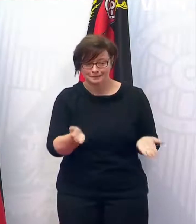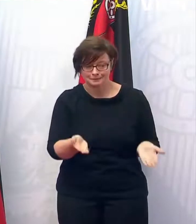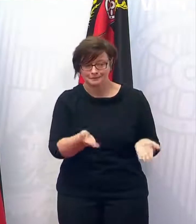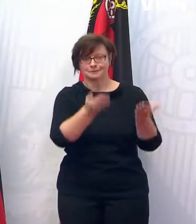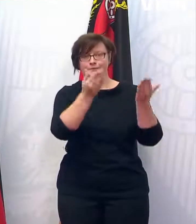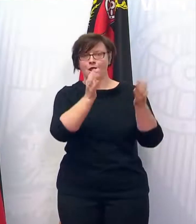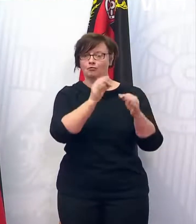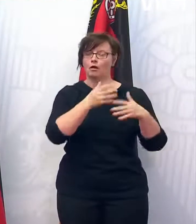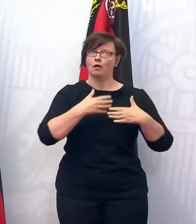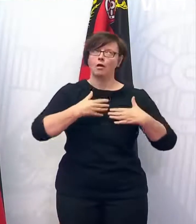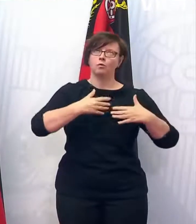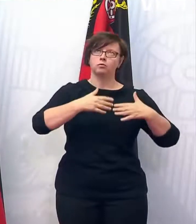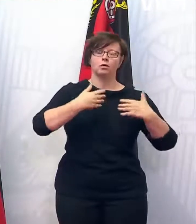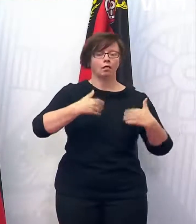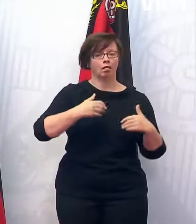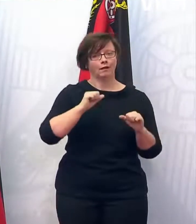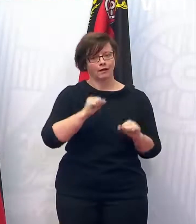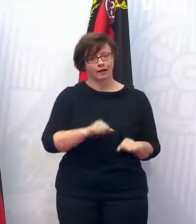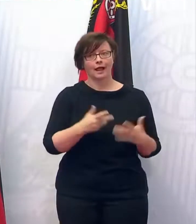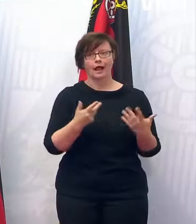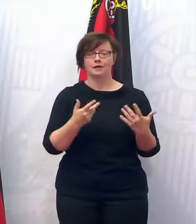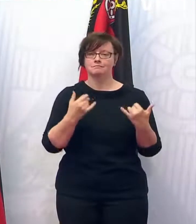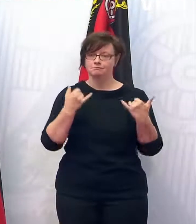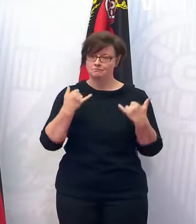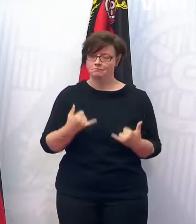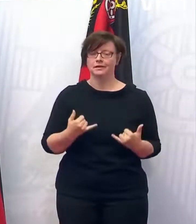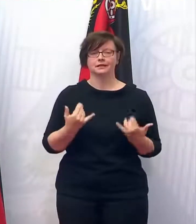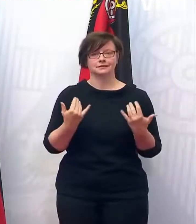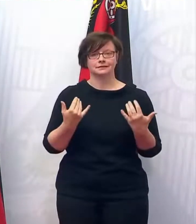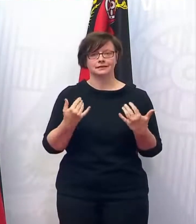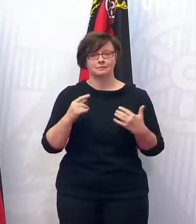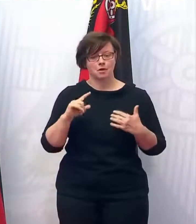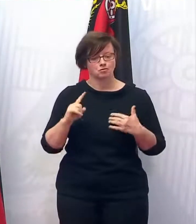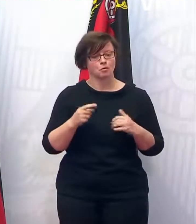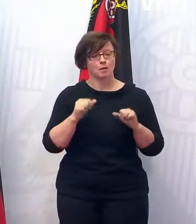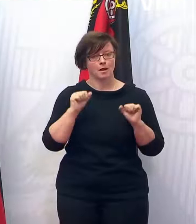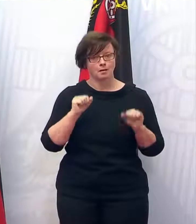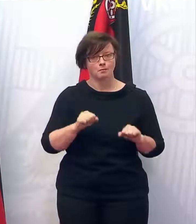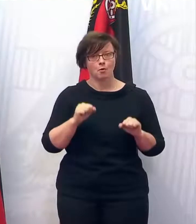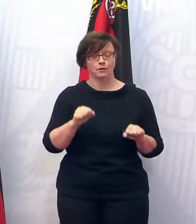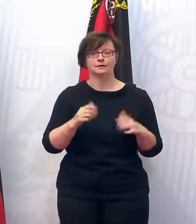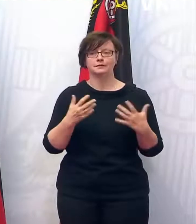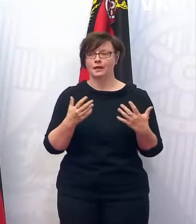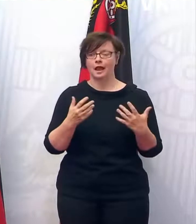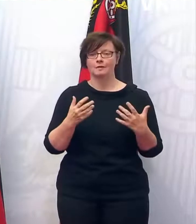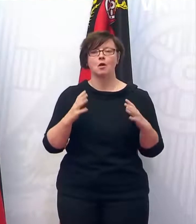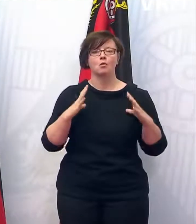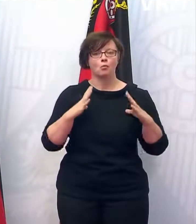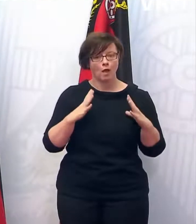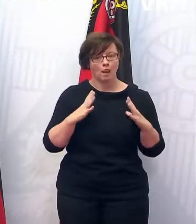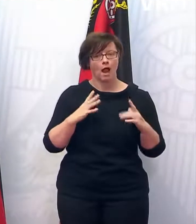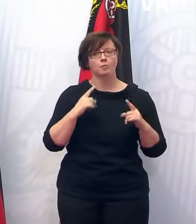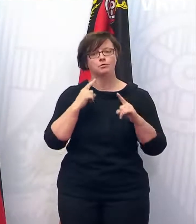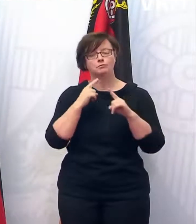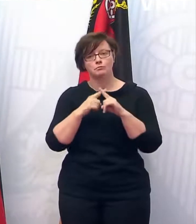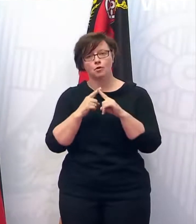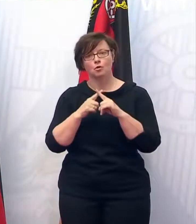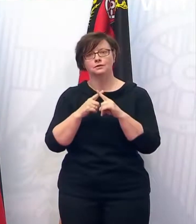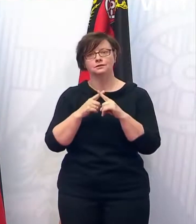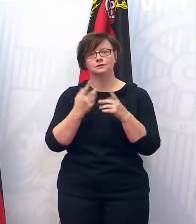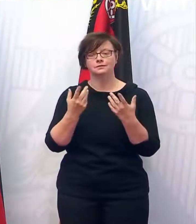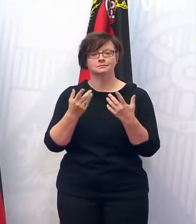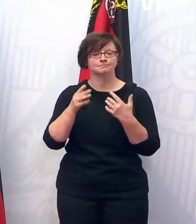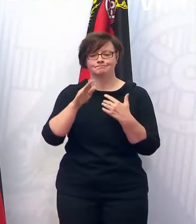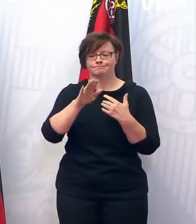Aufatmen zu ermöglichen, dass sie sagen, ich habe jetzt auch definitiv nochmal die Möglichkeit neben dem gemeinsamen Urlaub auch nochmal etwas mit,